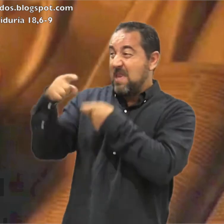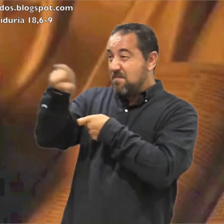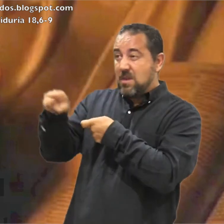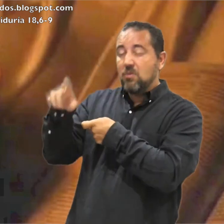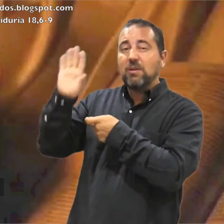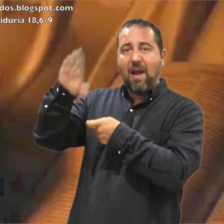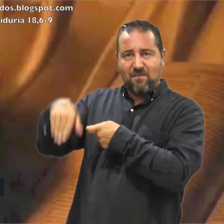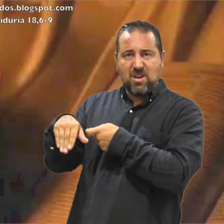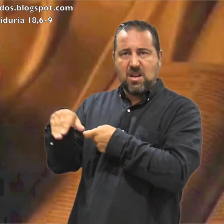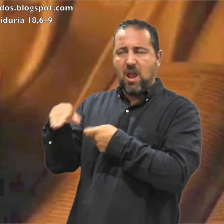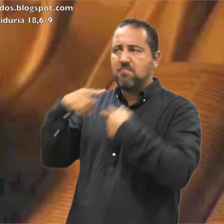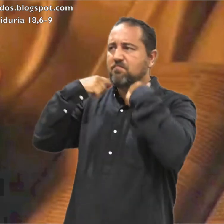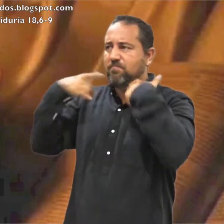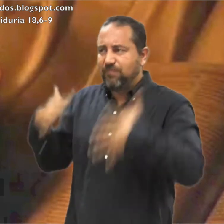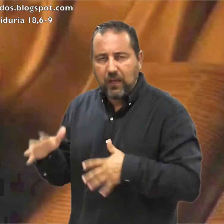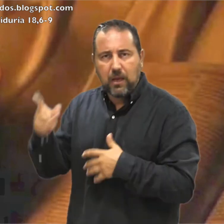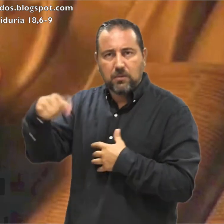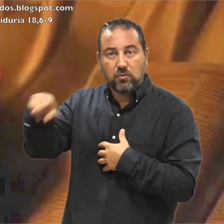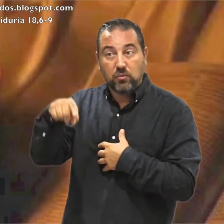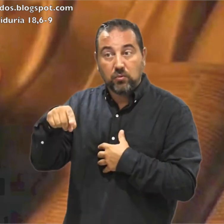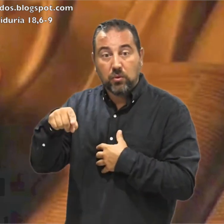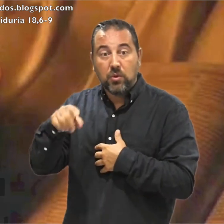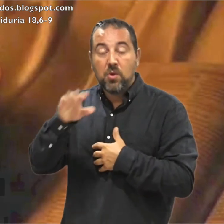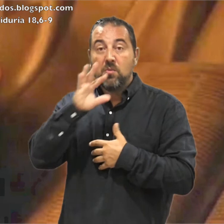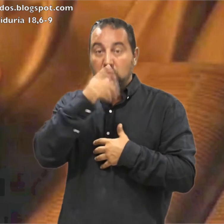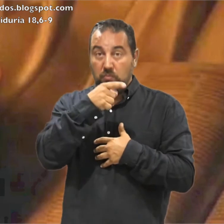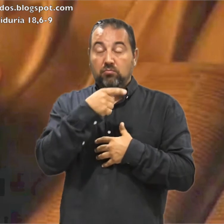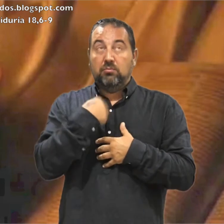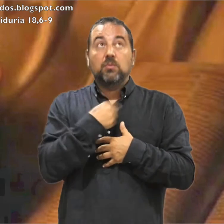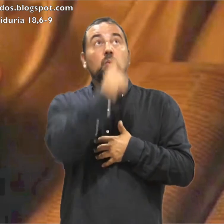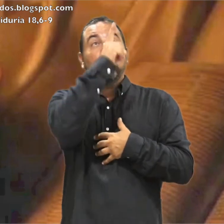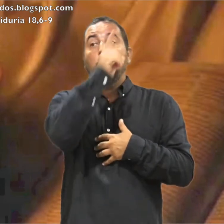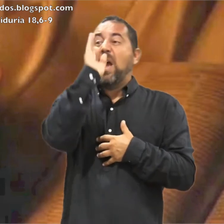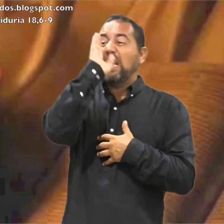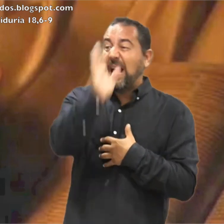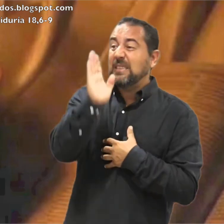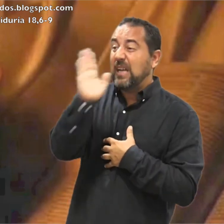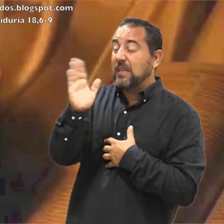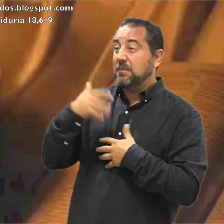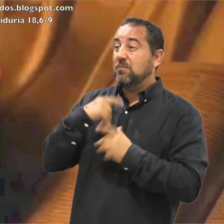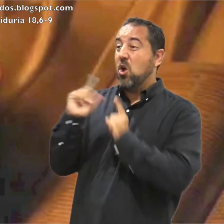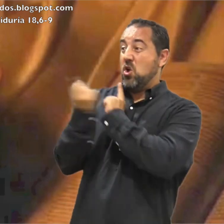la perdición de los enemigos Pues con lo que castigaste a los